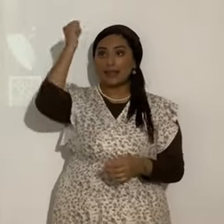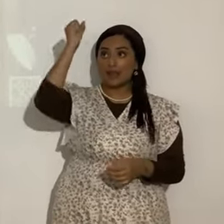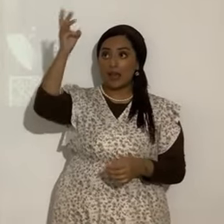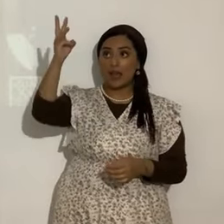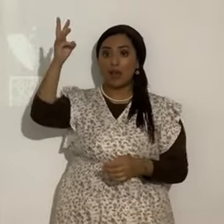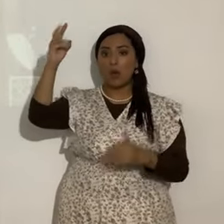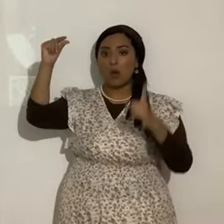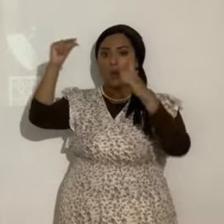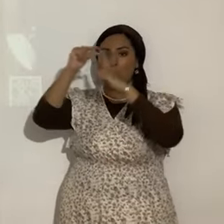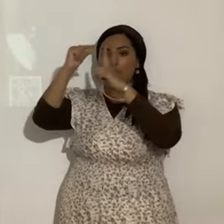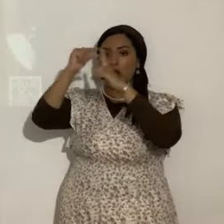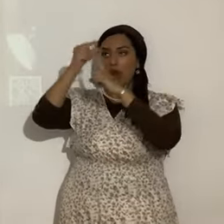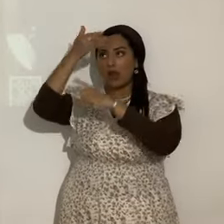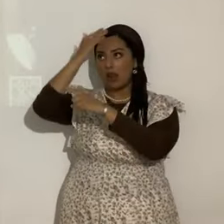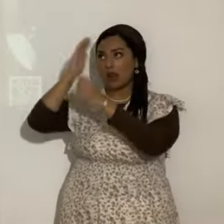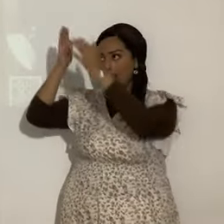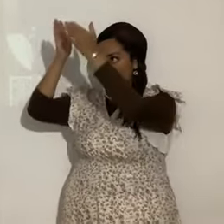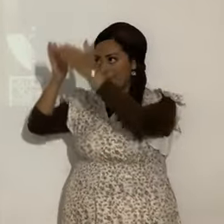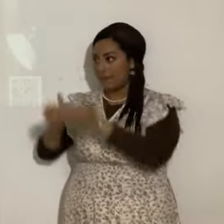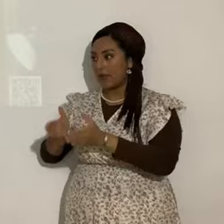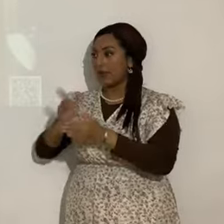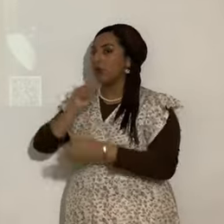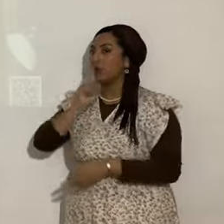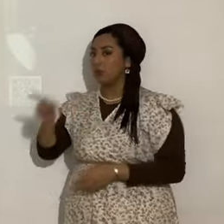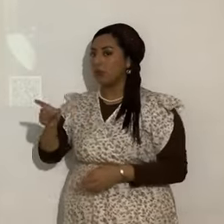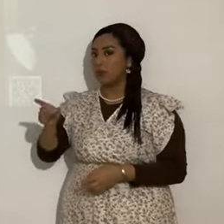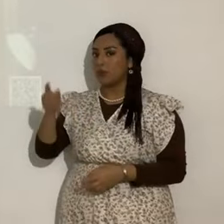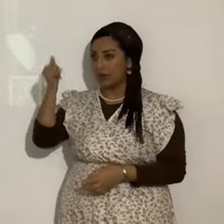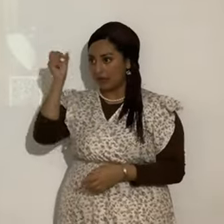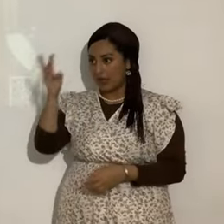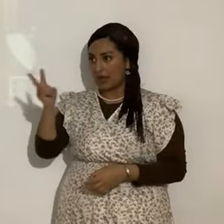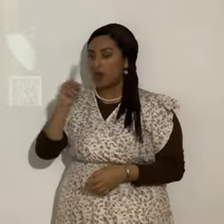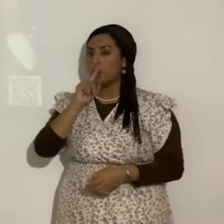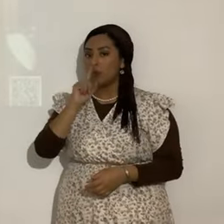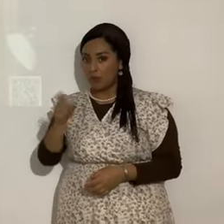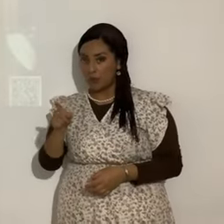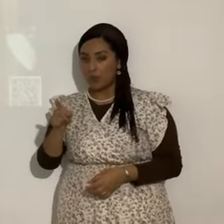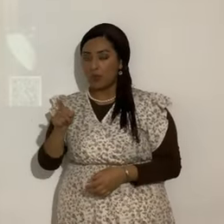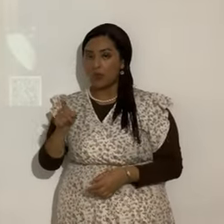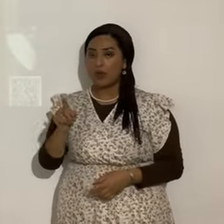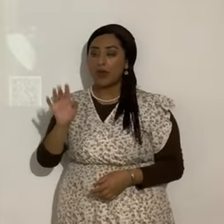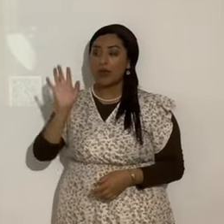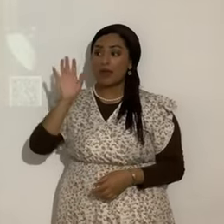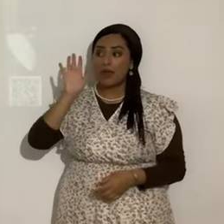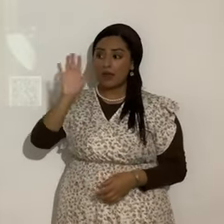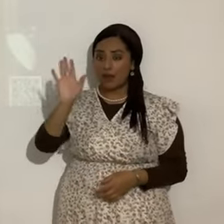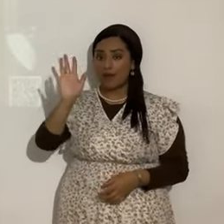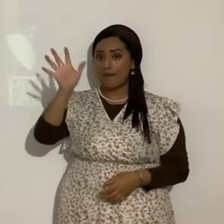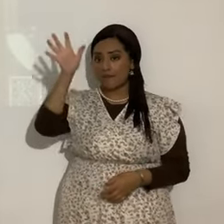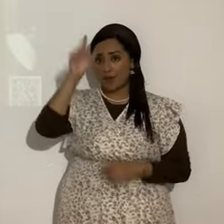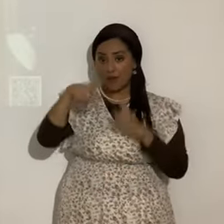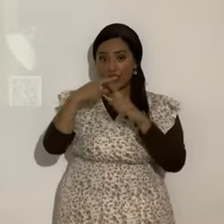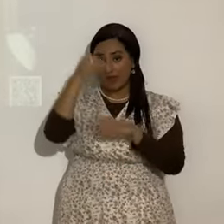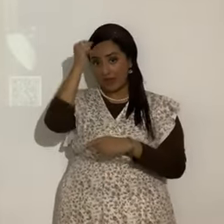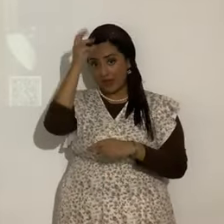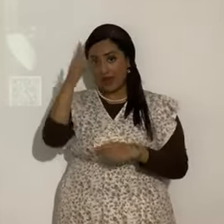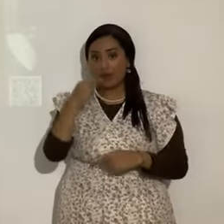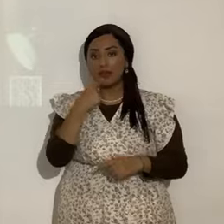Yahshua. Entonces, la verdad, él es la verdad. Su Padre, cuando dice su Padre, bueno,